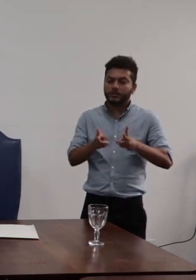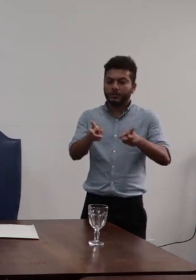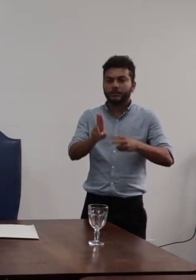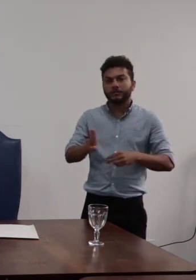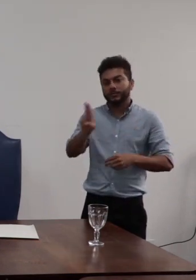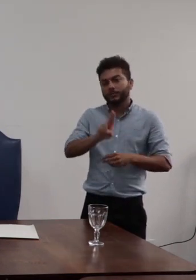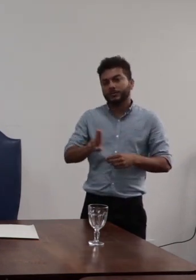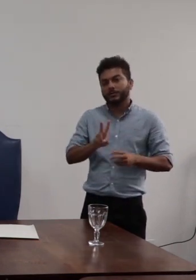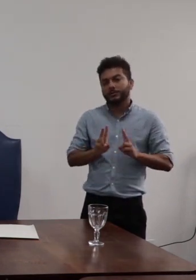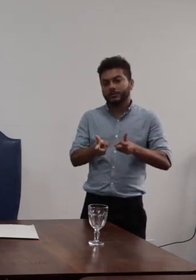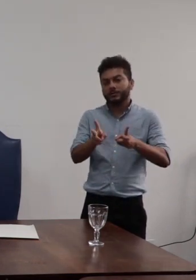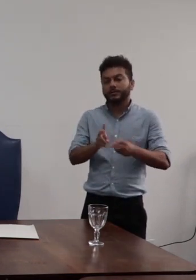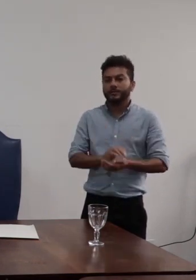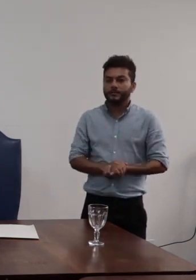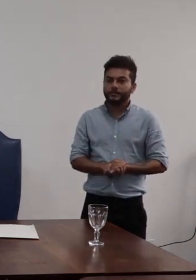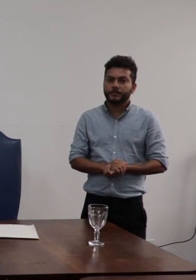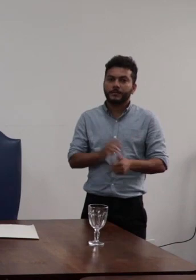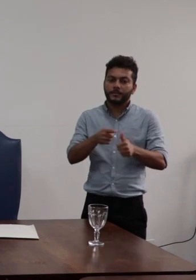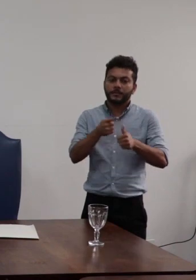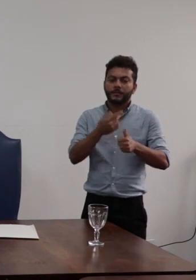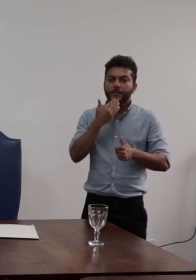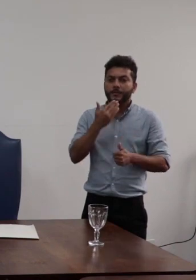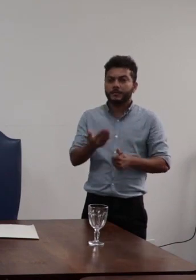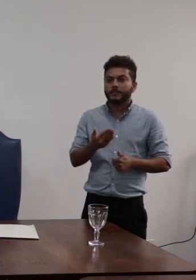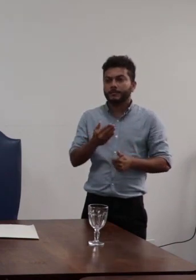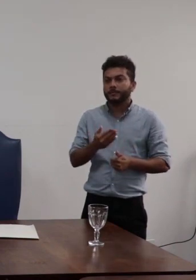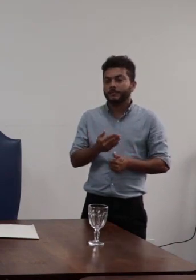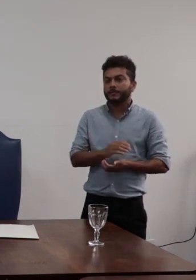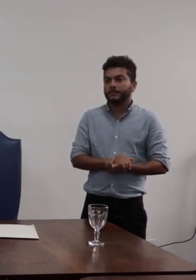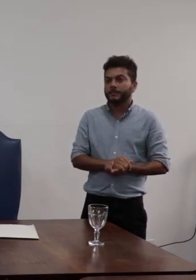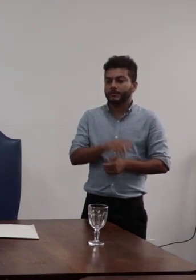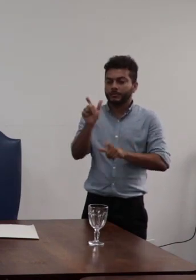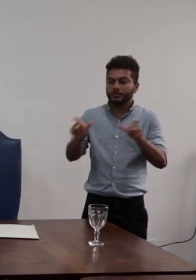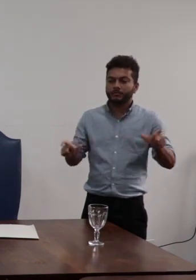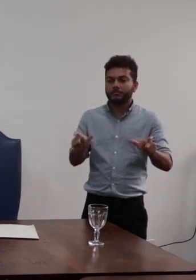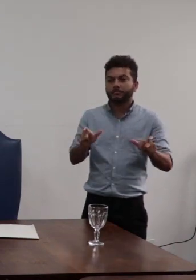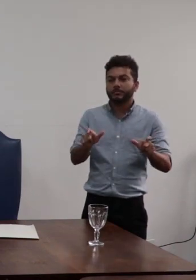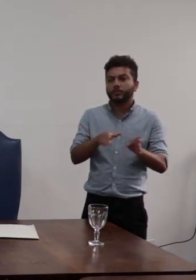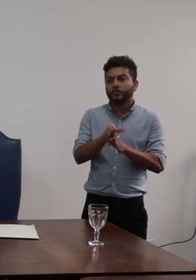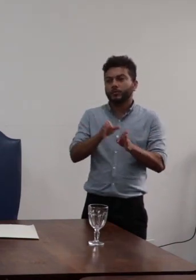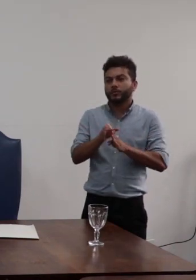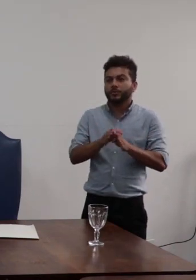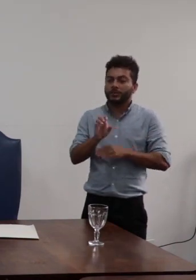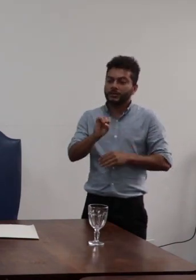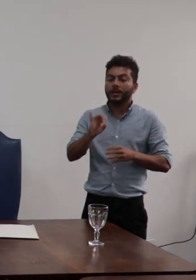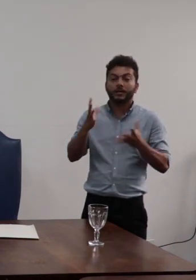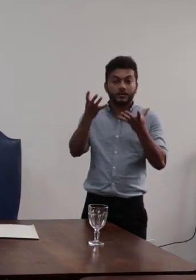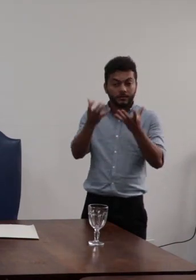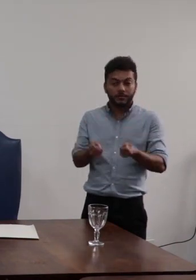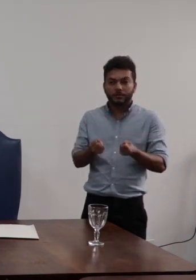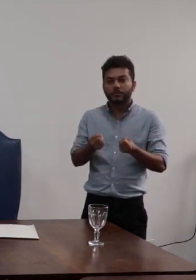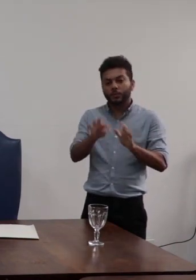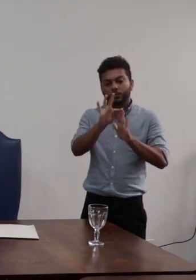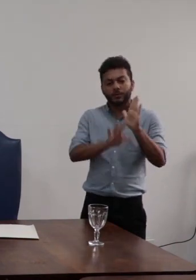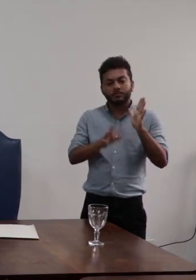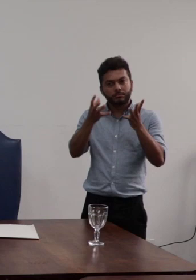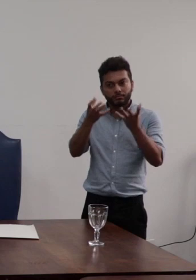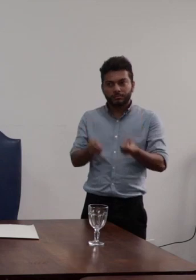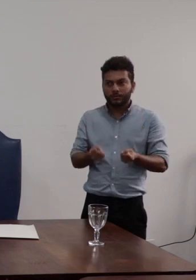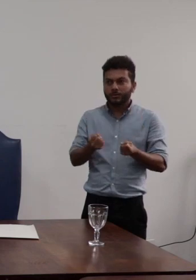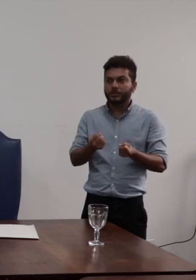continueiramente primeiramente irei solicitar as conselheiras e conselheiras que foram favoráveis a esse texto que